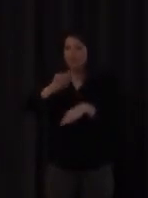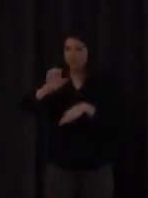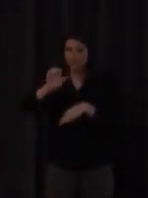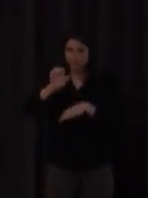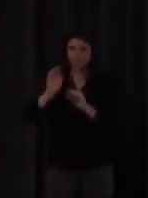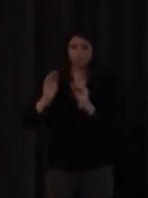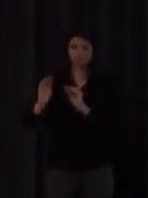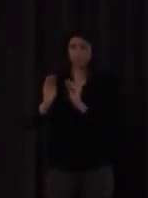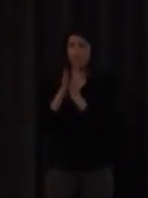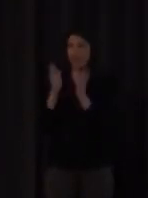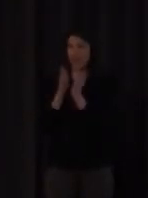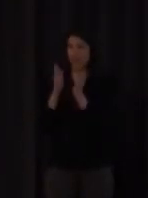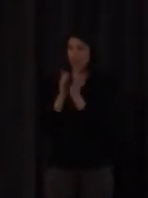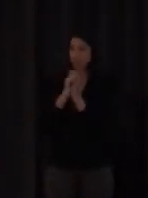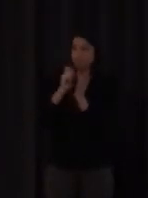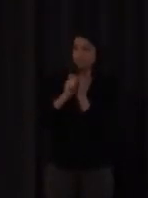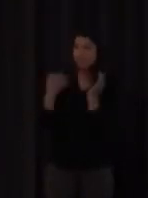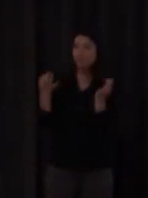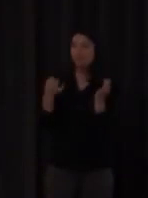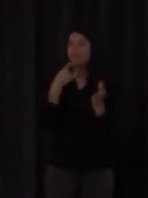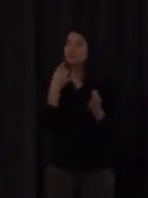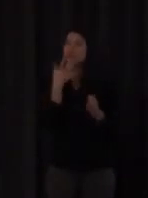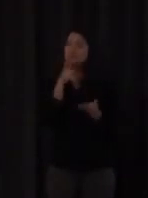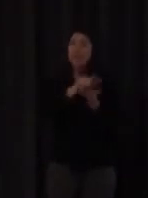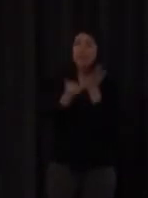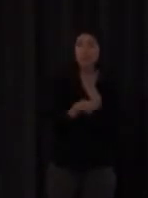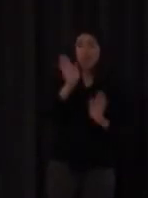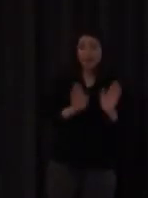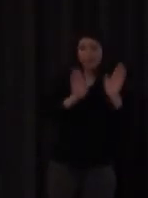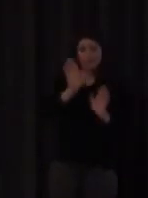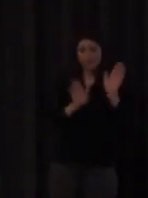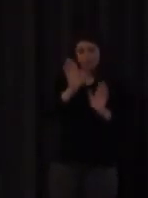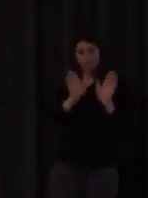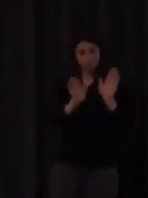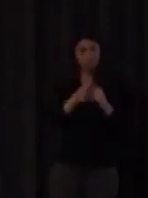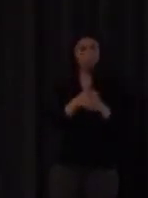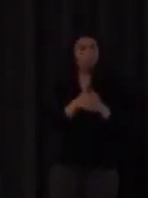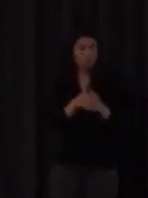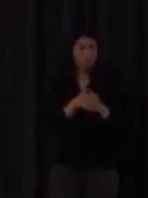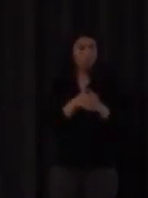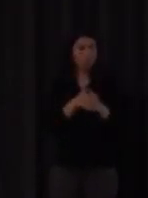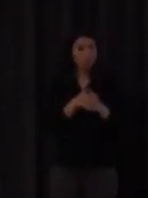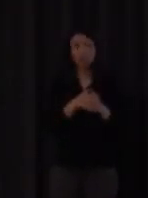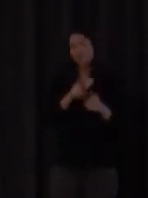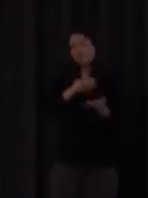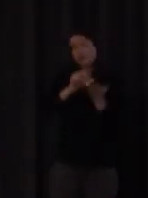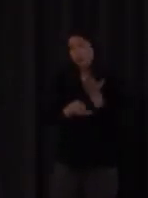suponiendo que el lenguaje mímico hubiese llegado a todo el desarrollo del que es susceptible